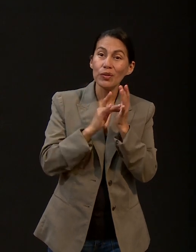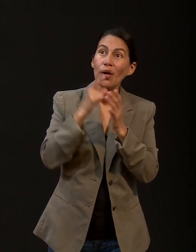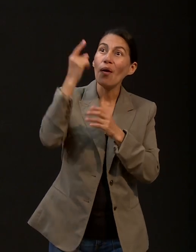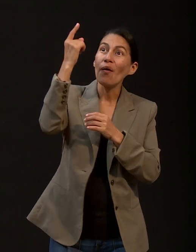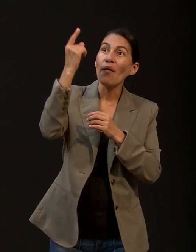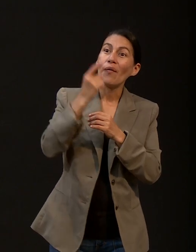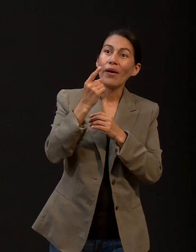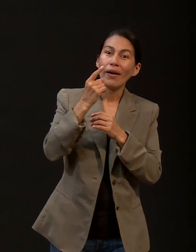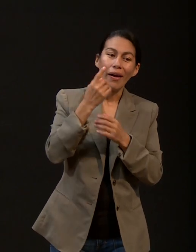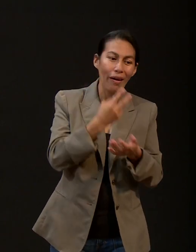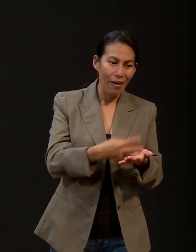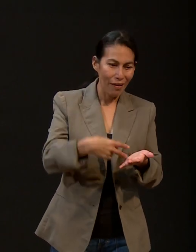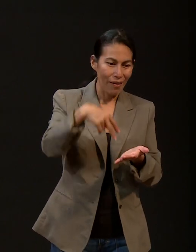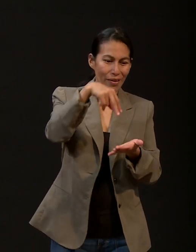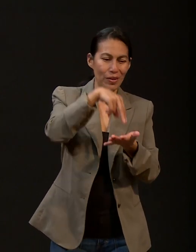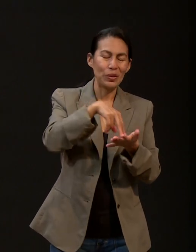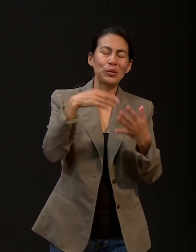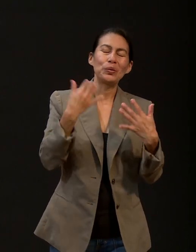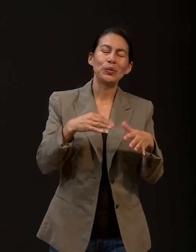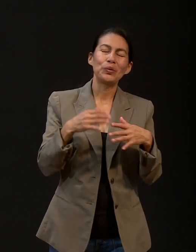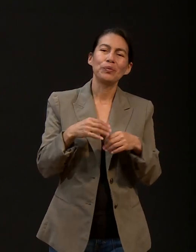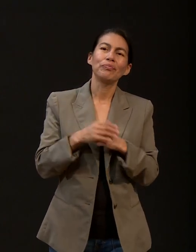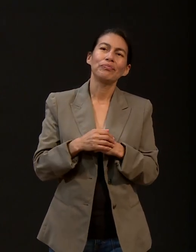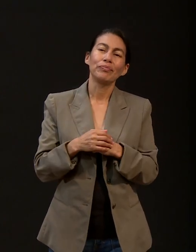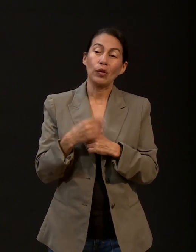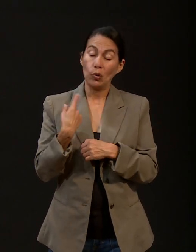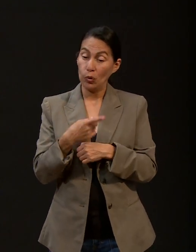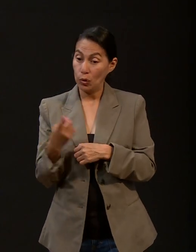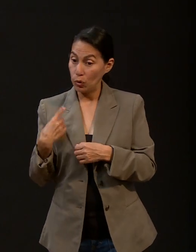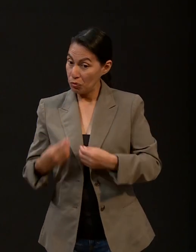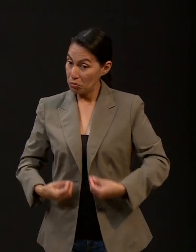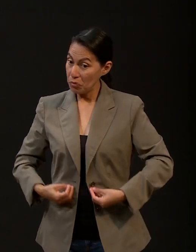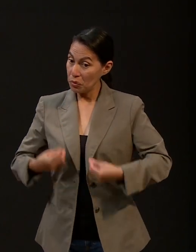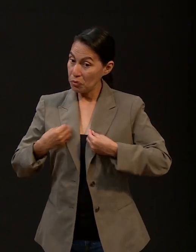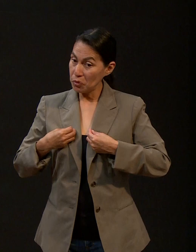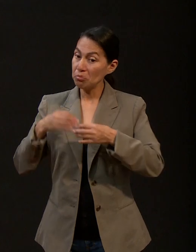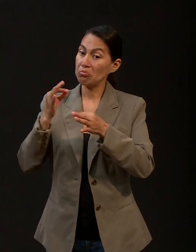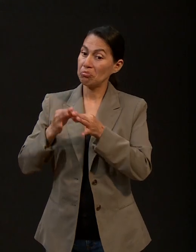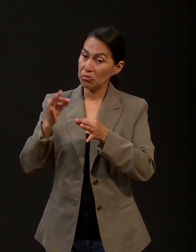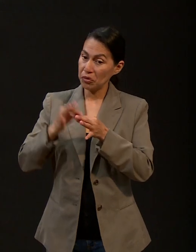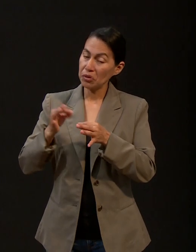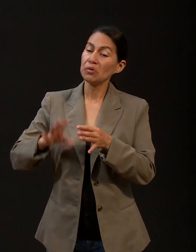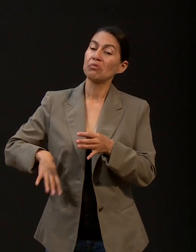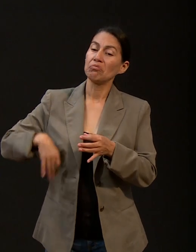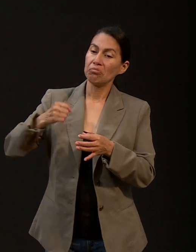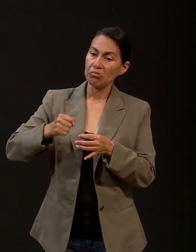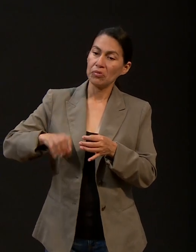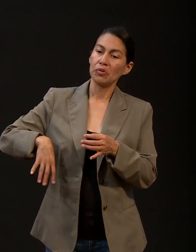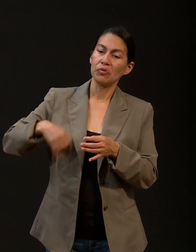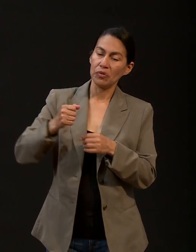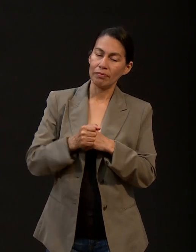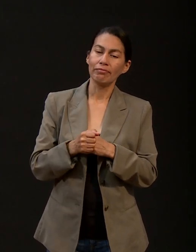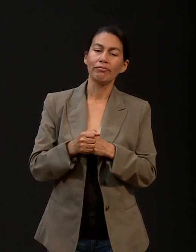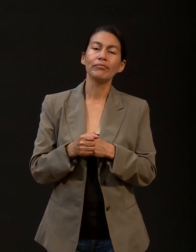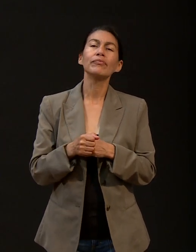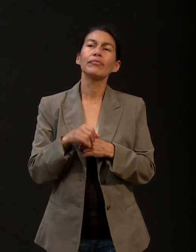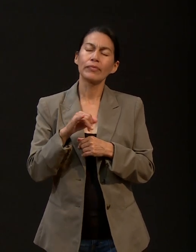los que debemos continuar perseverando. Sí, pastor. Ella está descansando el sueño de los justos y